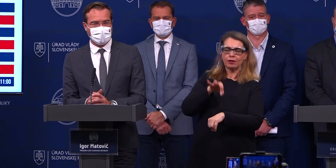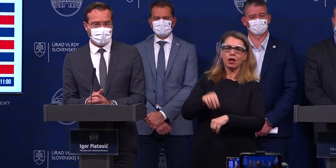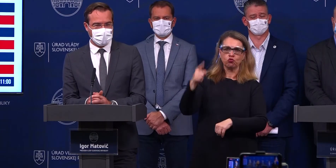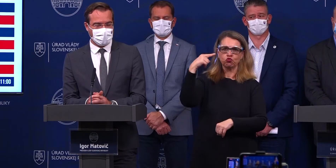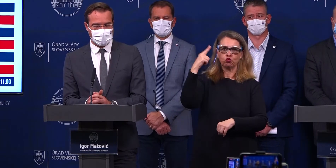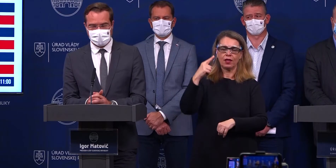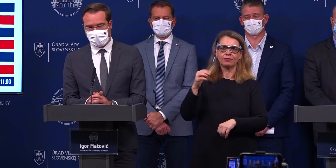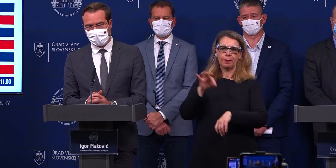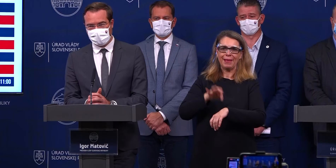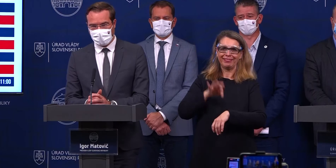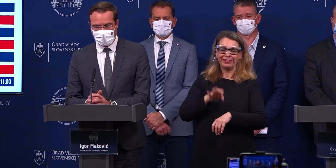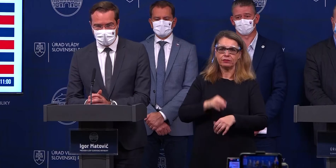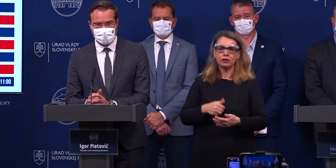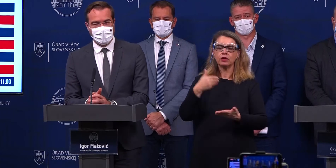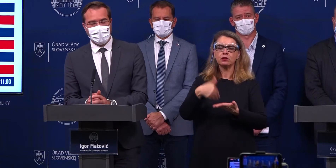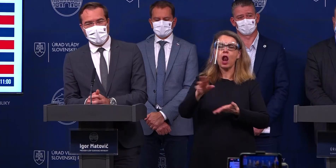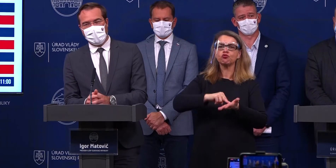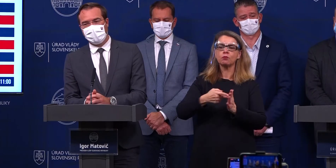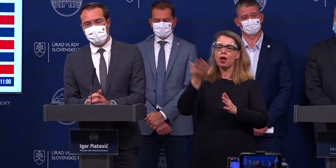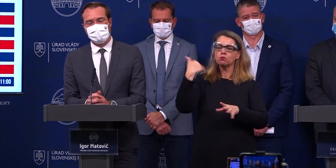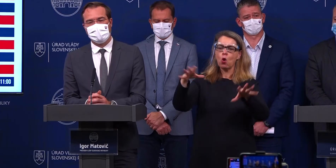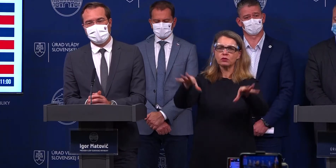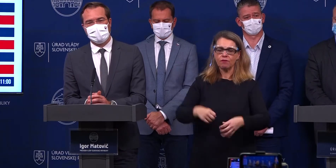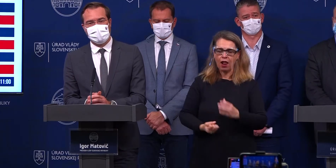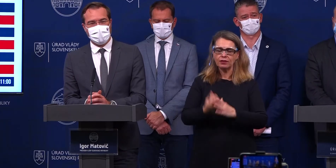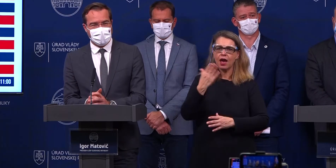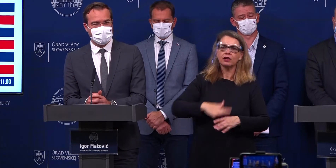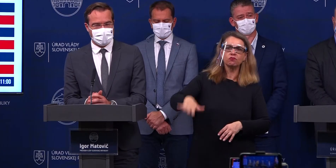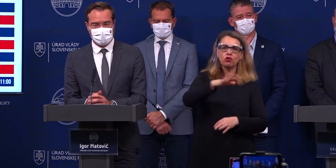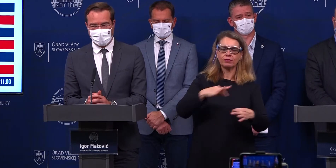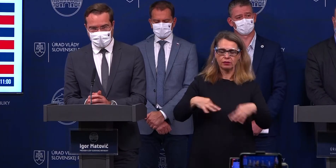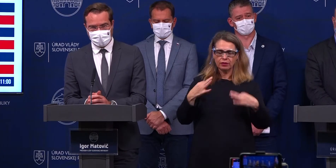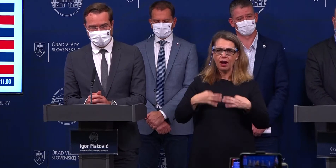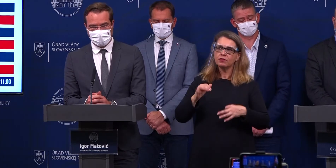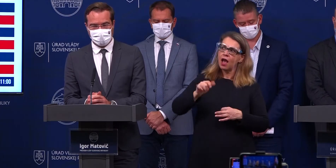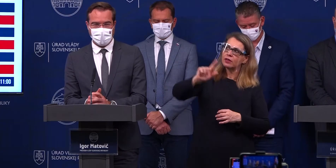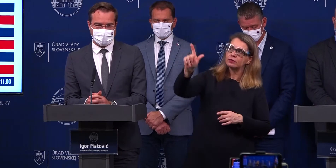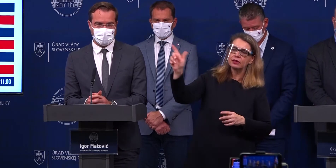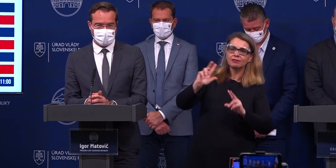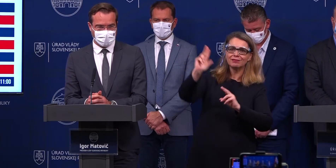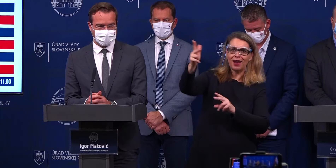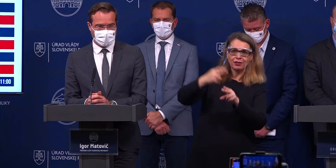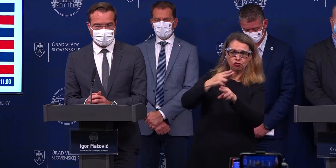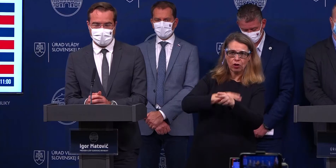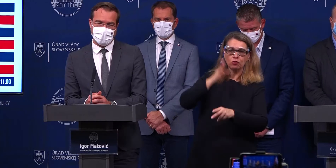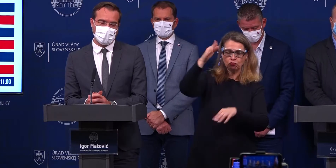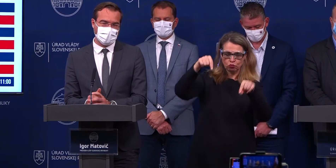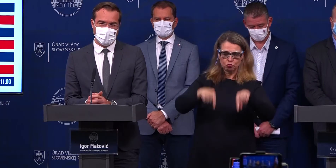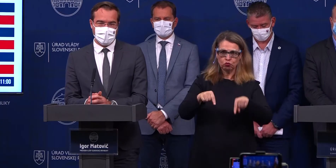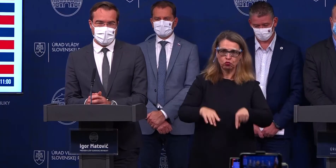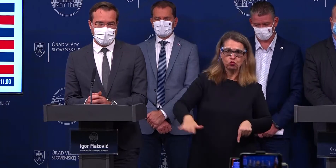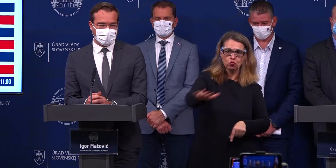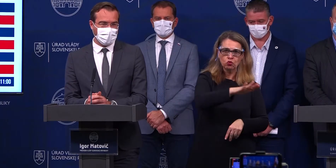jeden z plánov. Ďalší plán sme schválili ešte na jar. Áno, všetci zdravotníci aj z tretich krajín, ktorí budú aj na území Slovenska a